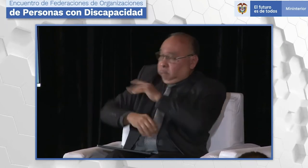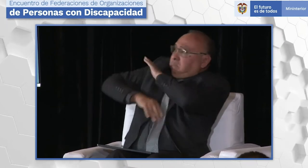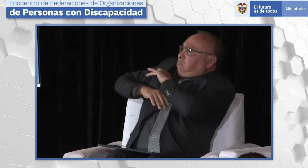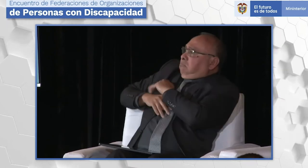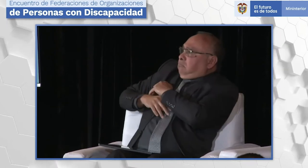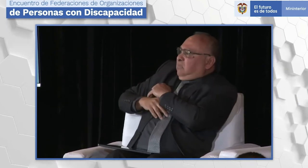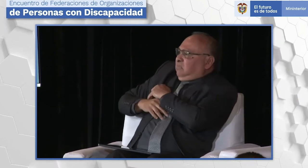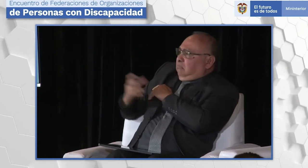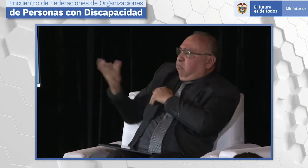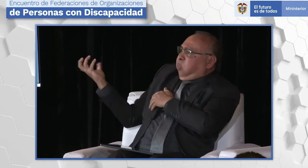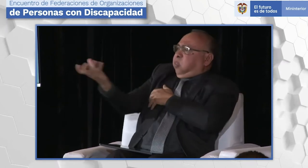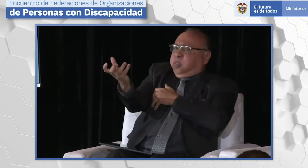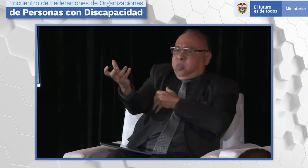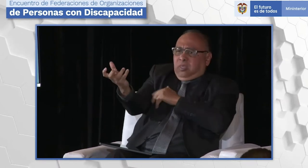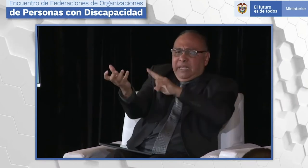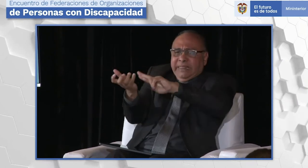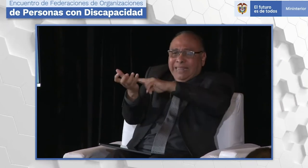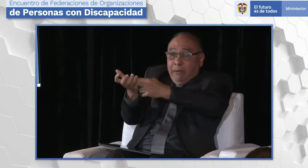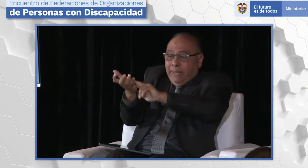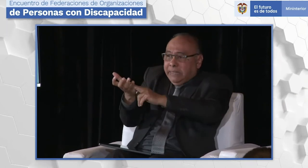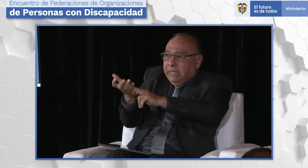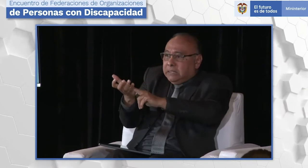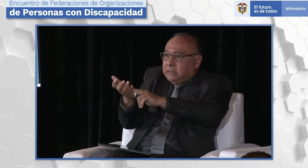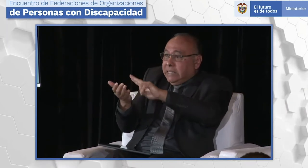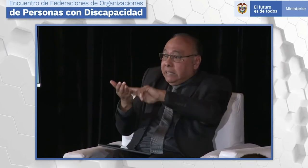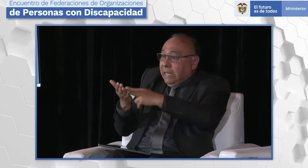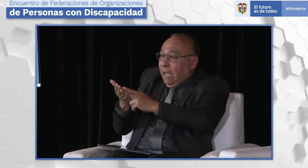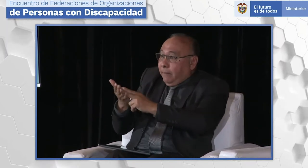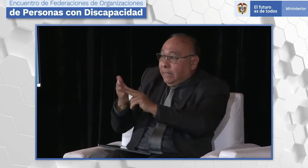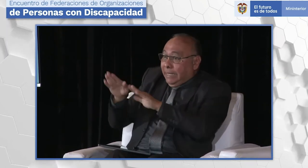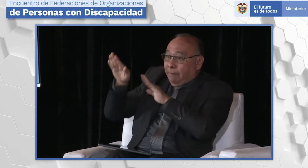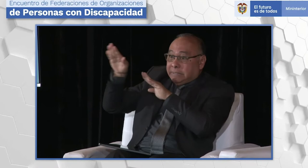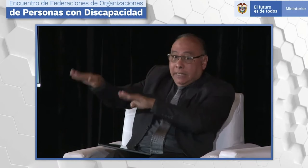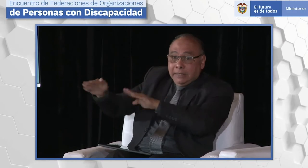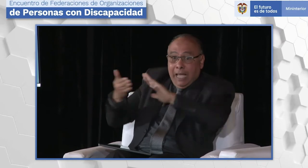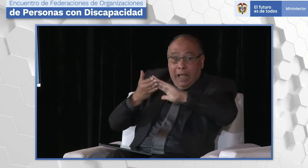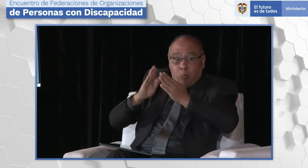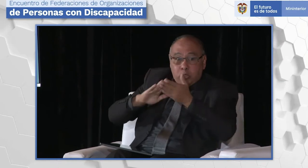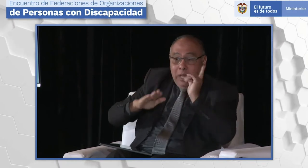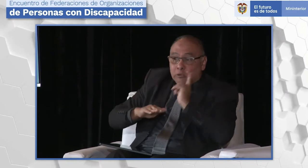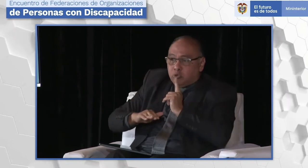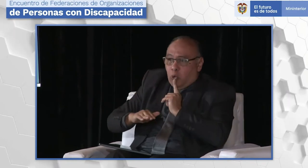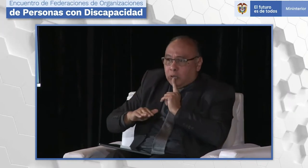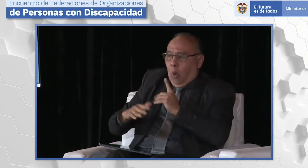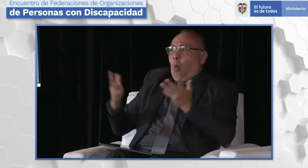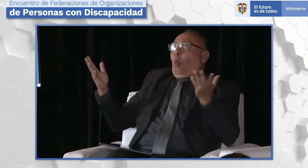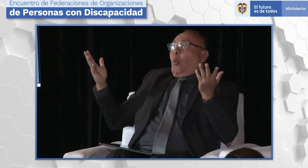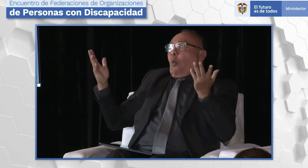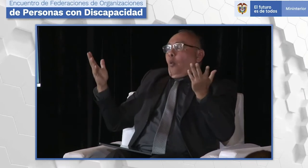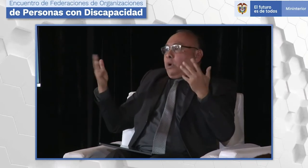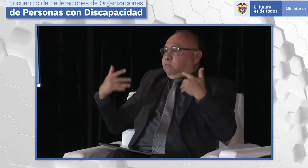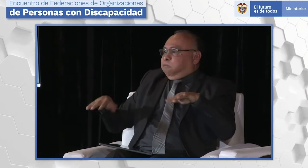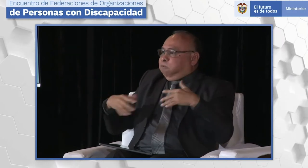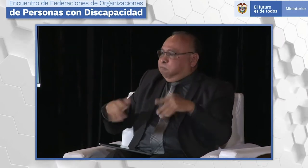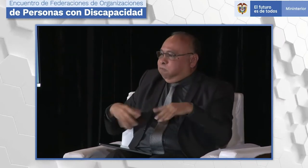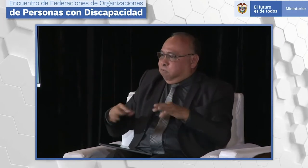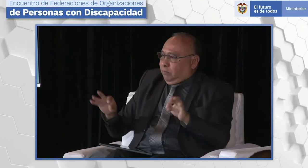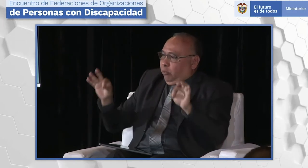Pusieron voz, voto con propuestas. Y uno dice, bueno, ¿los intérpretes representan a la comunidad sorda?